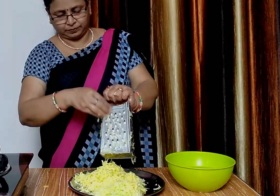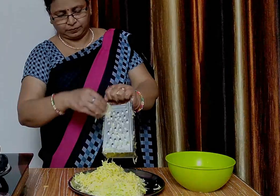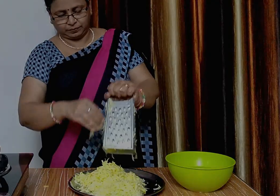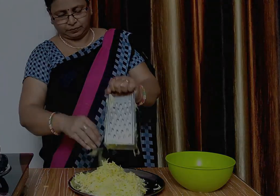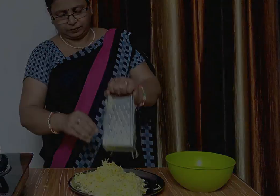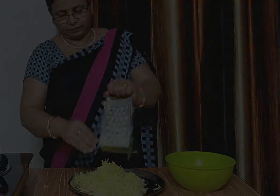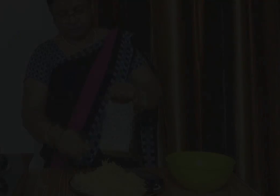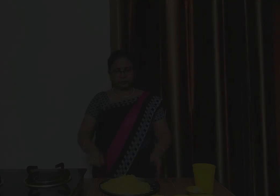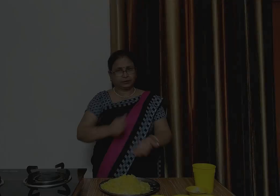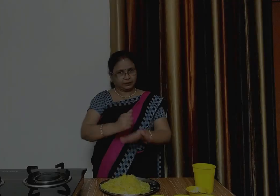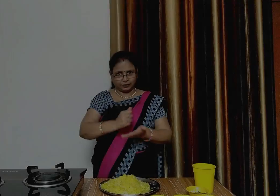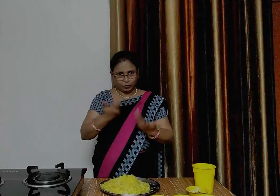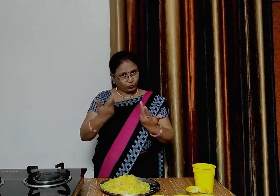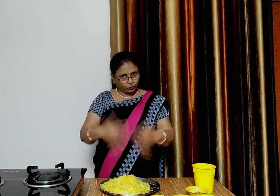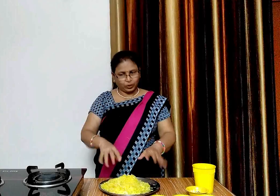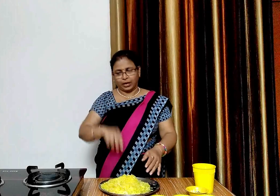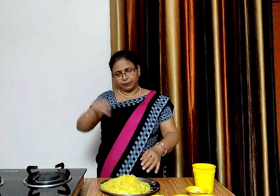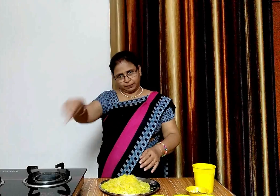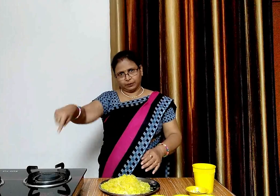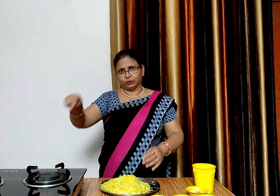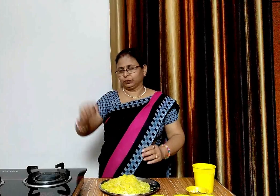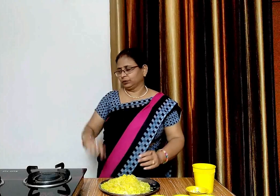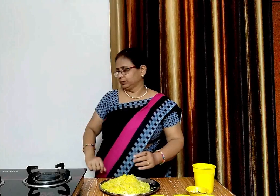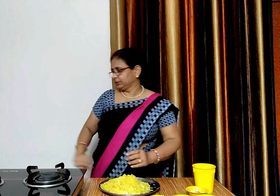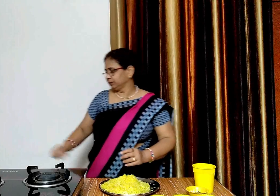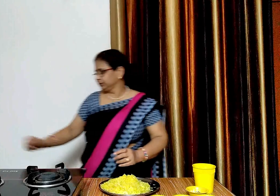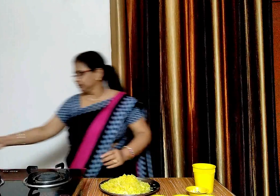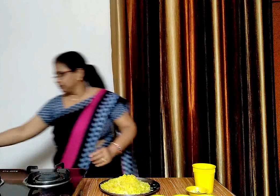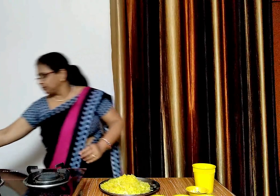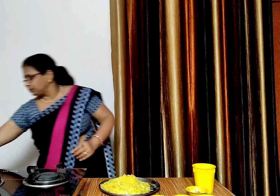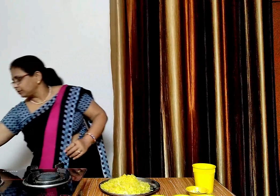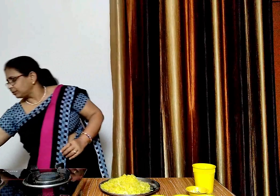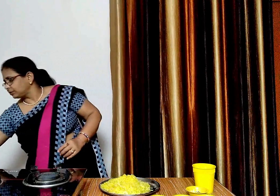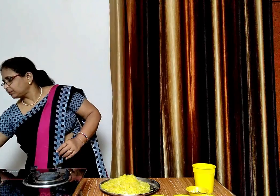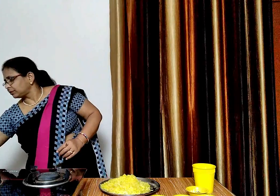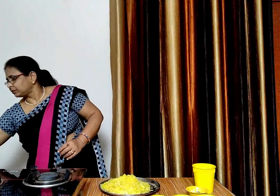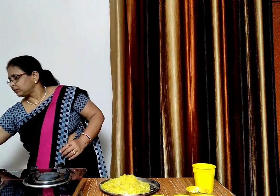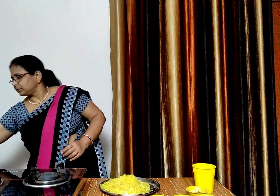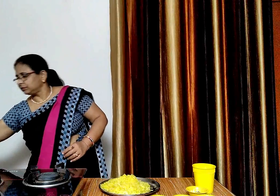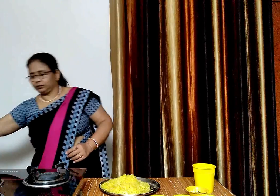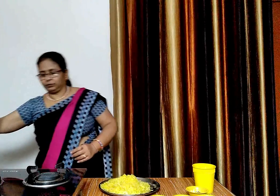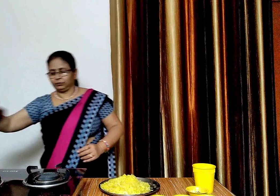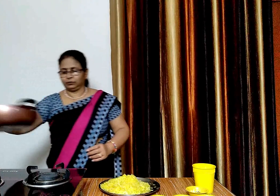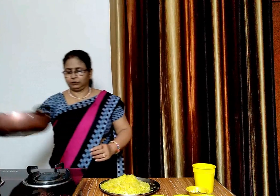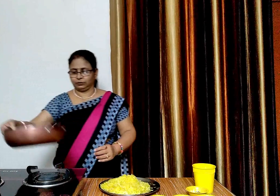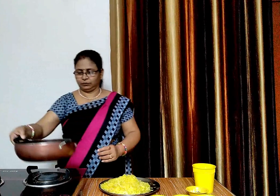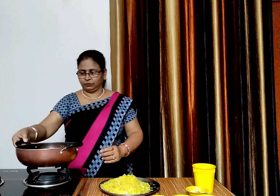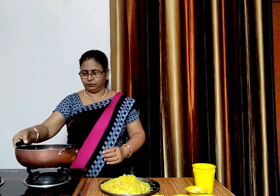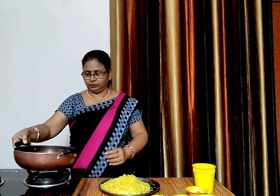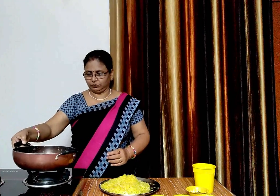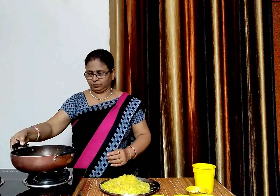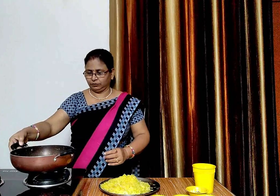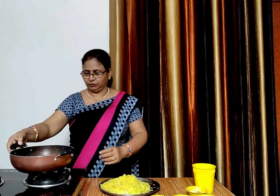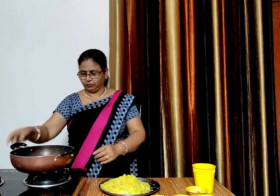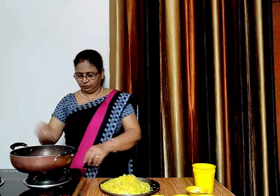अब हलुआ बनाना शुरू करते हैं इसके लिए कडाई को कैस बल करम करेंगे